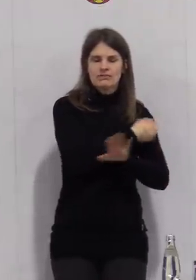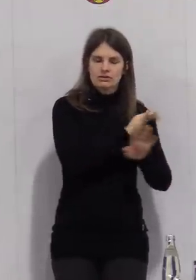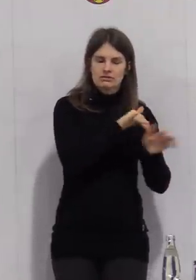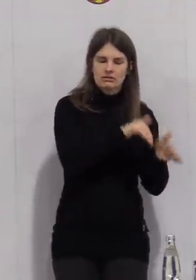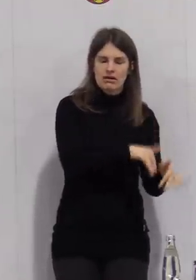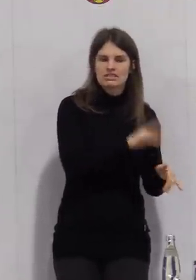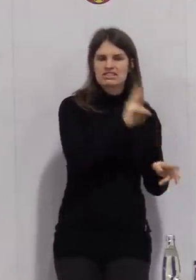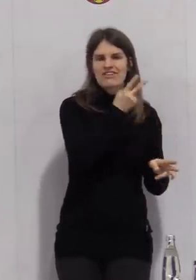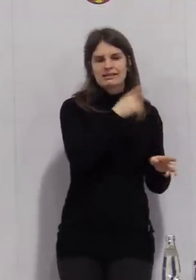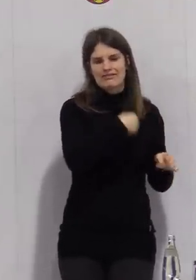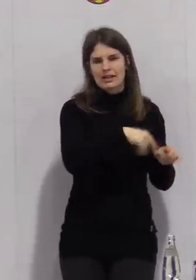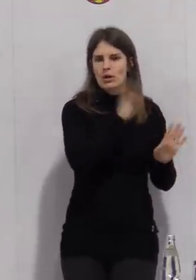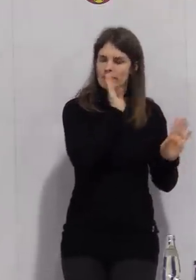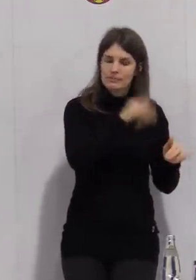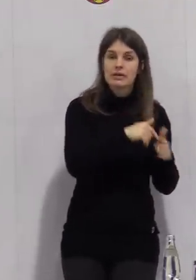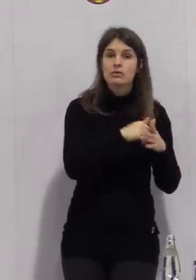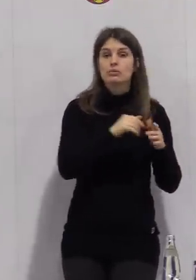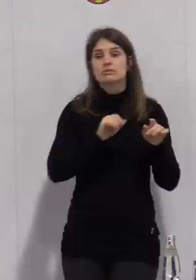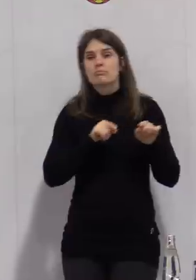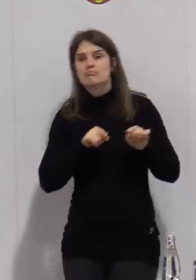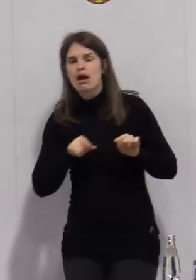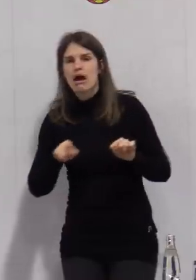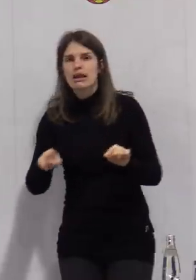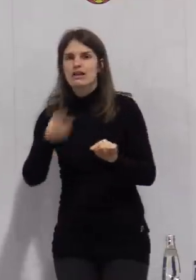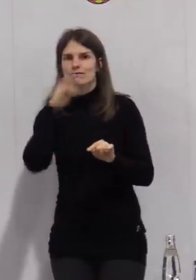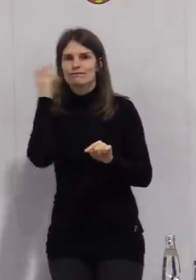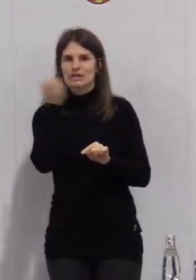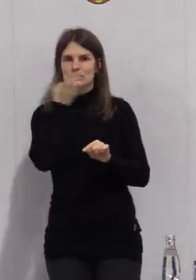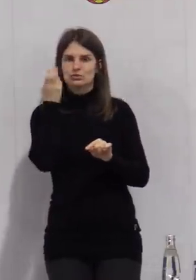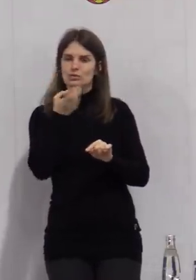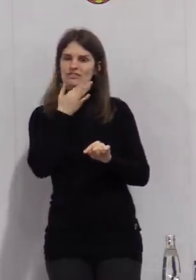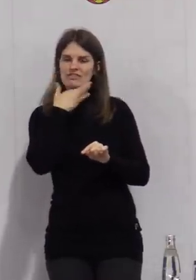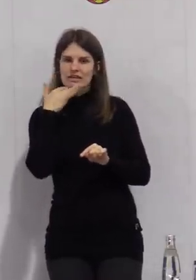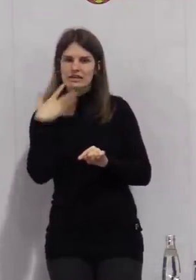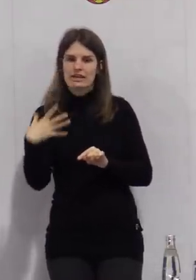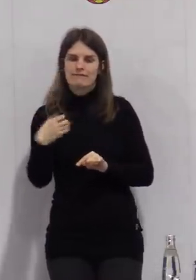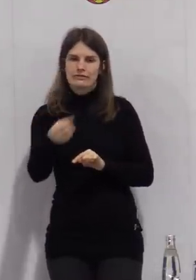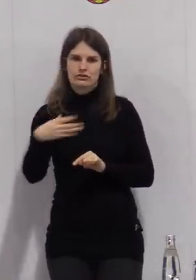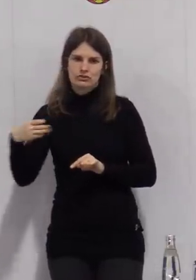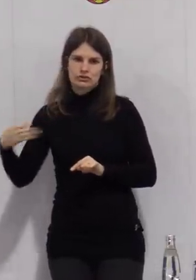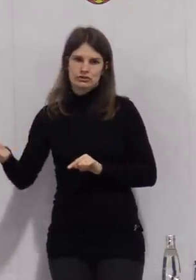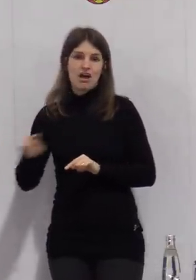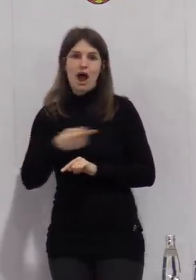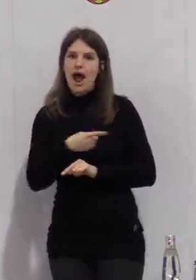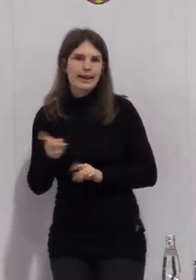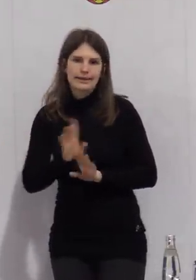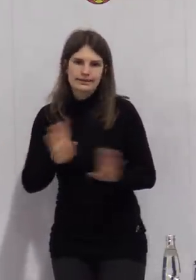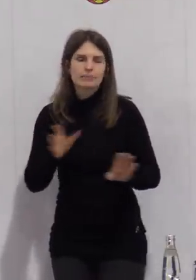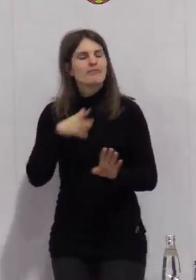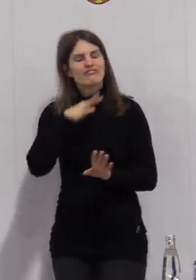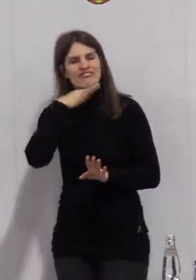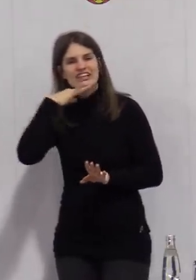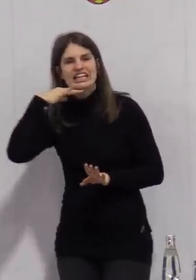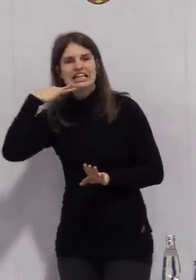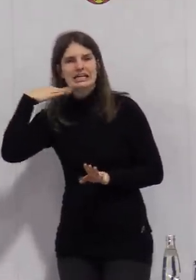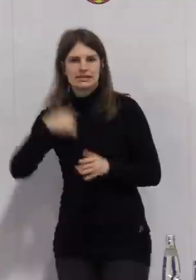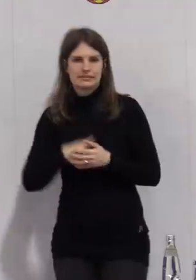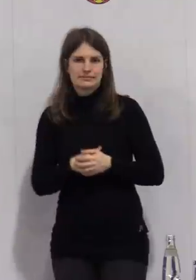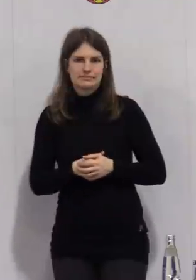Und wir fischen so viele wie möglich heraus, eine Chance, den Schulbetrieb auch in